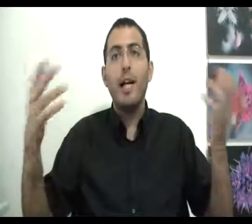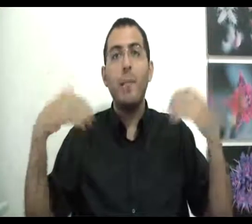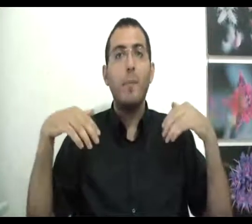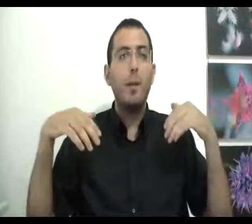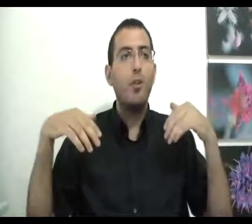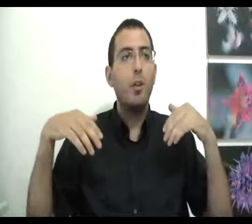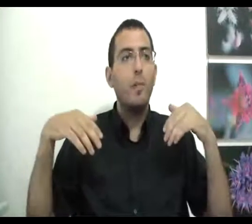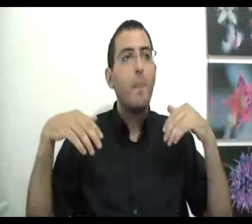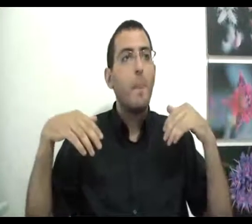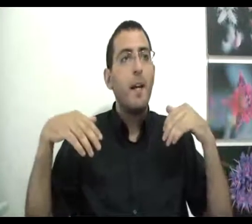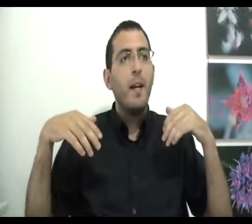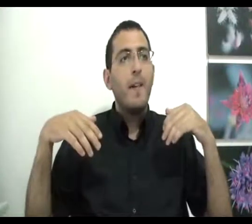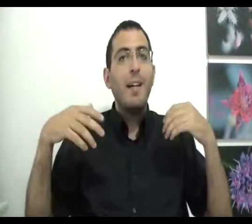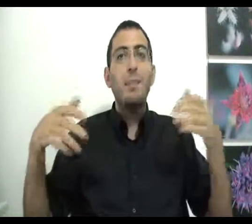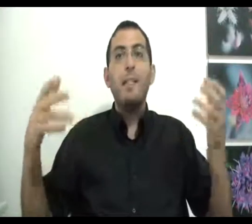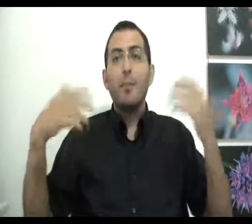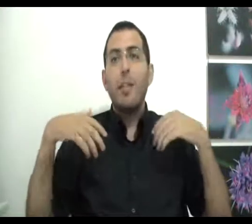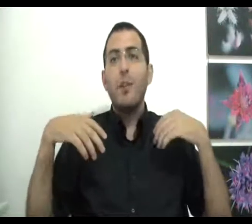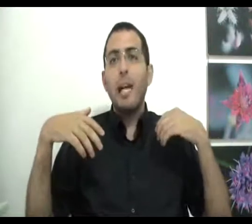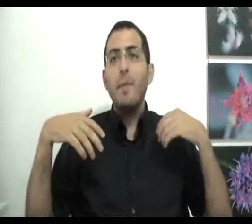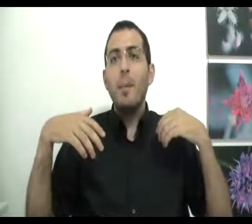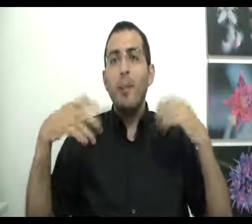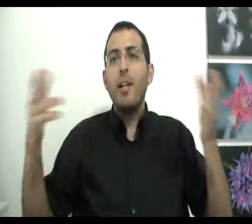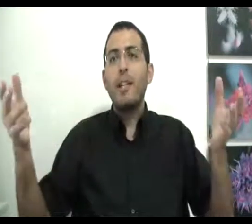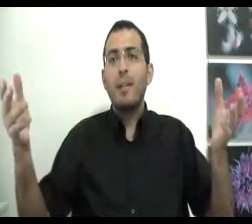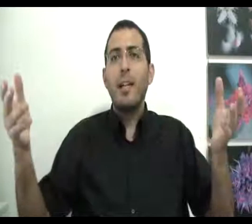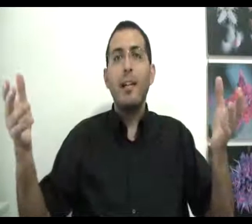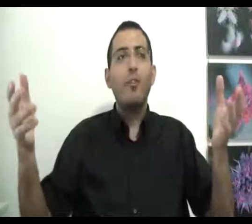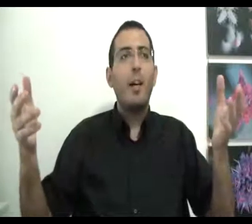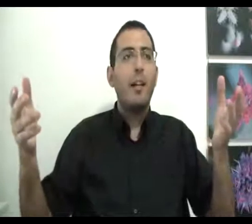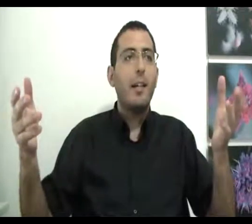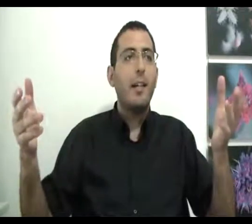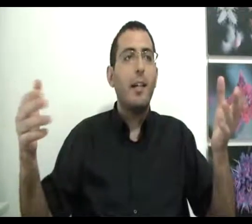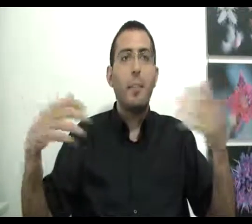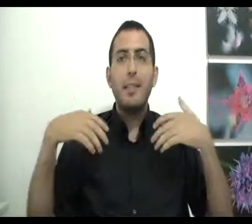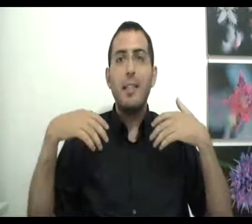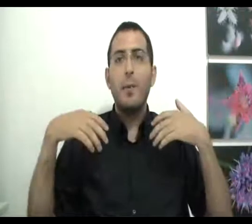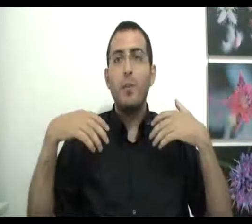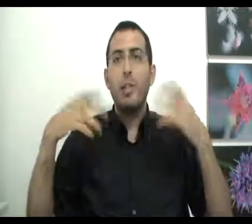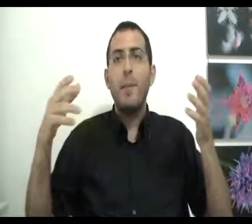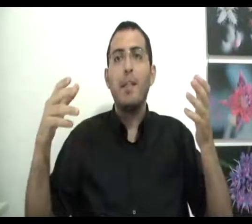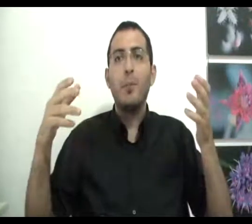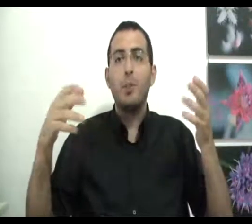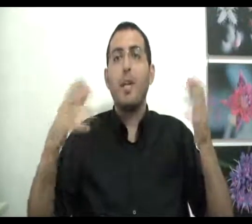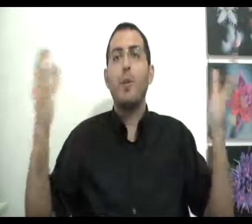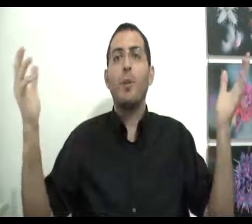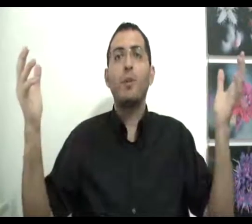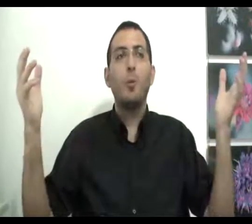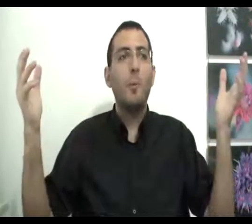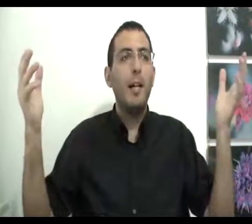על המגבלות שלו ואז בעצם כשאתה יודע על המגבלות שלך אתה מתחיל להרגיש רע, כי מה זה האדם החופשי, למה האדם מאושר? כי הוא לא יודע שהוא מוגבל,